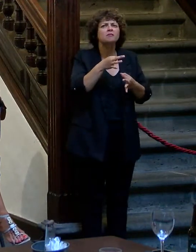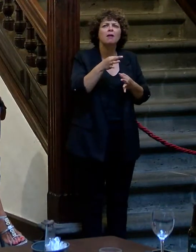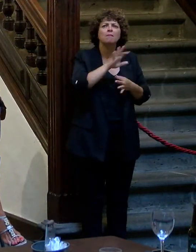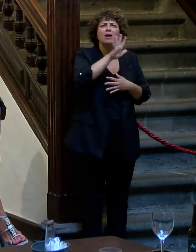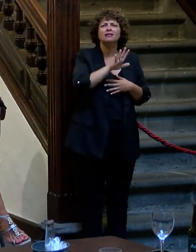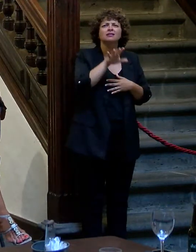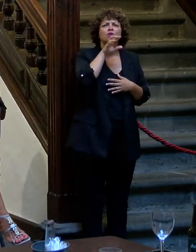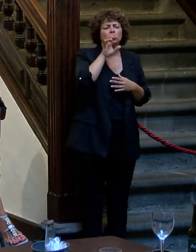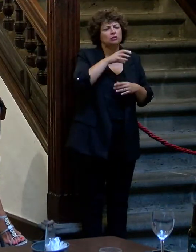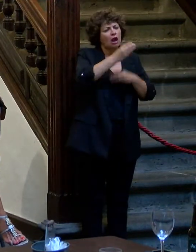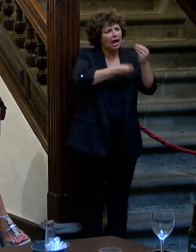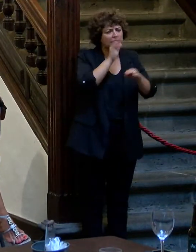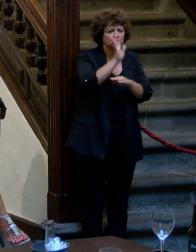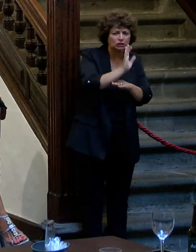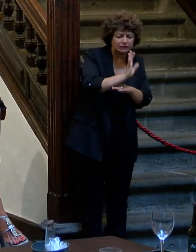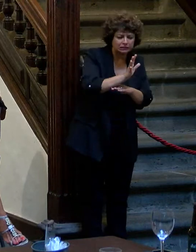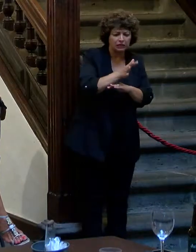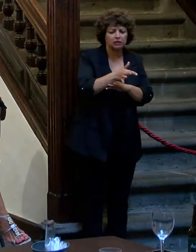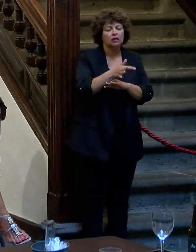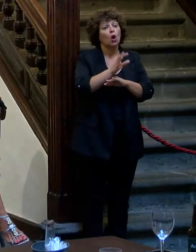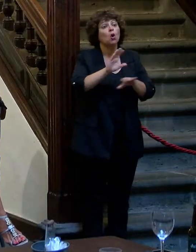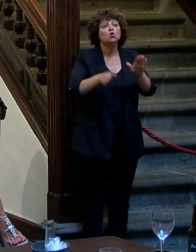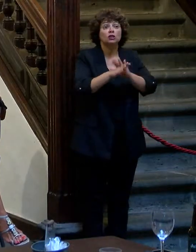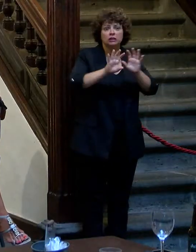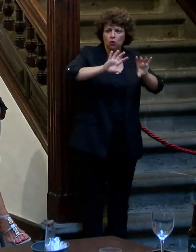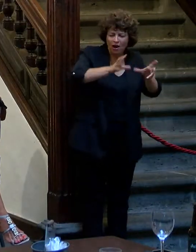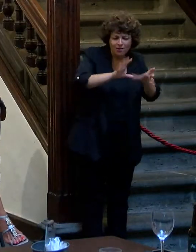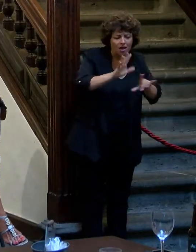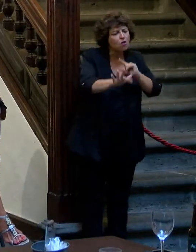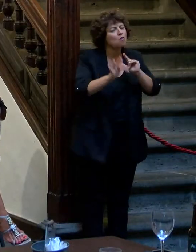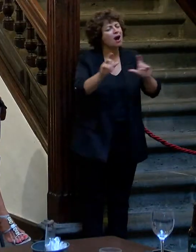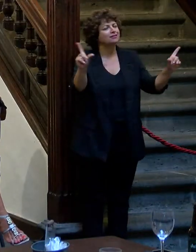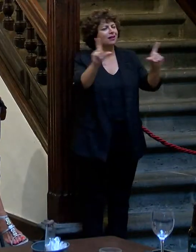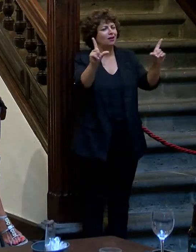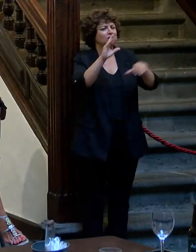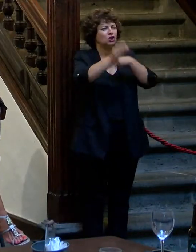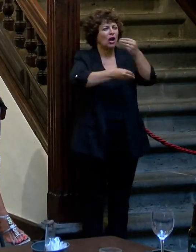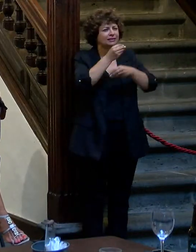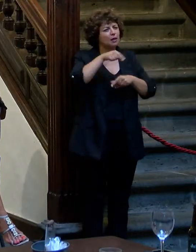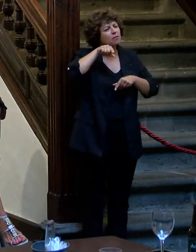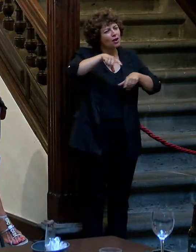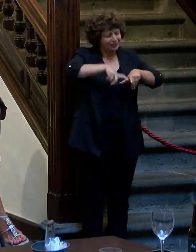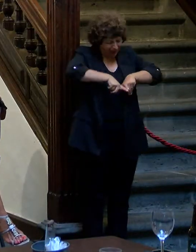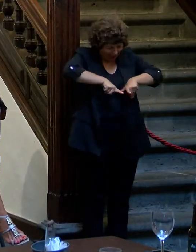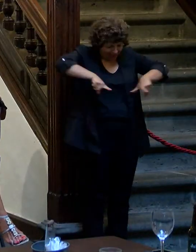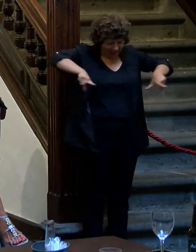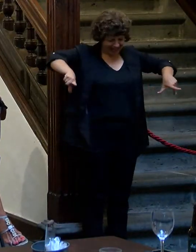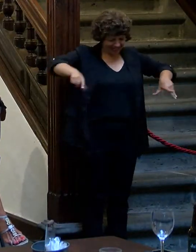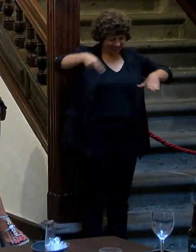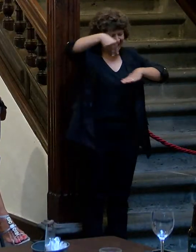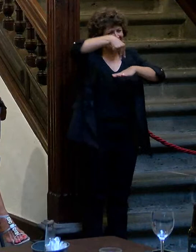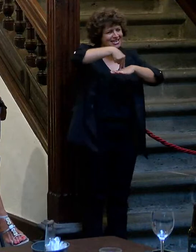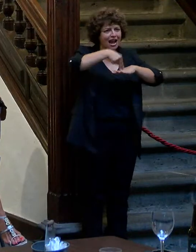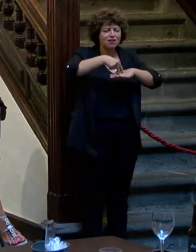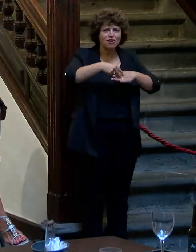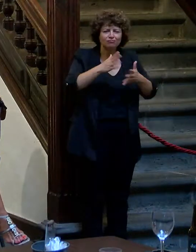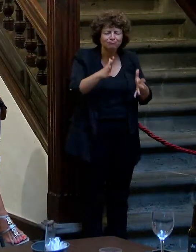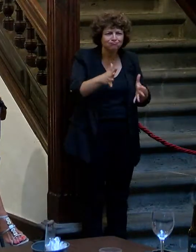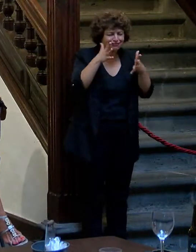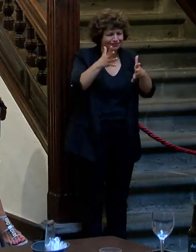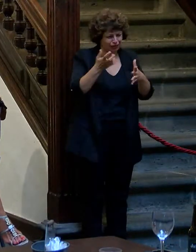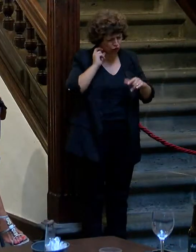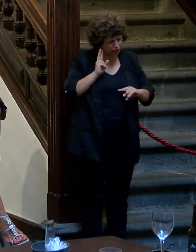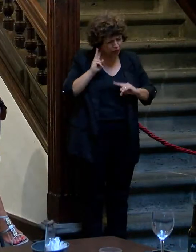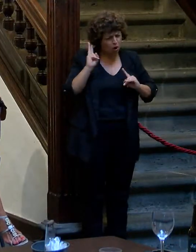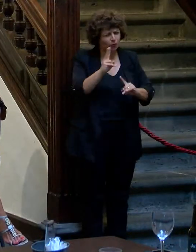has hecho cine, sigues haciendo radio y televisión, pero a ti el escenario te puede muchísimo. Los que te hemos visto en un escenario